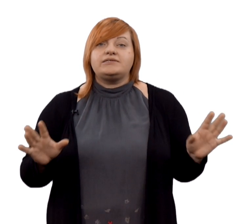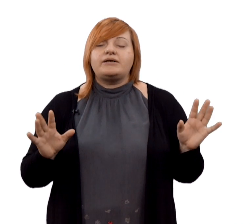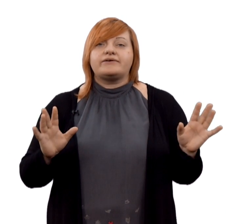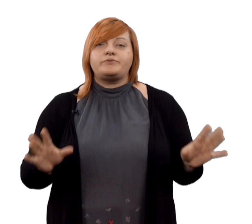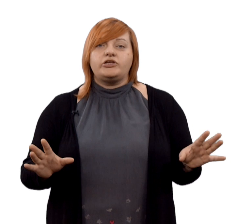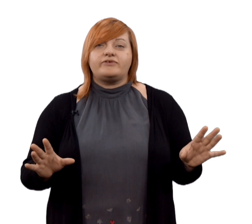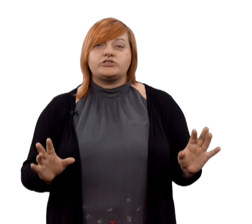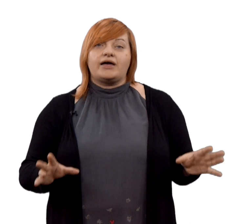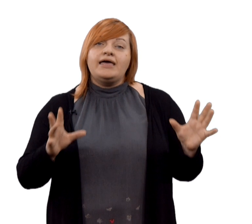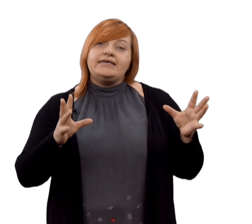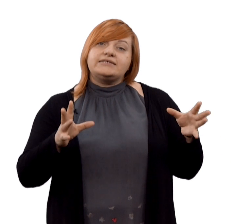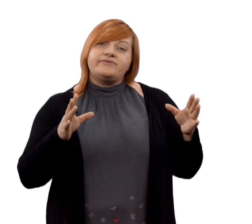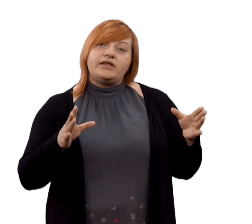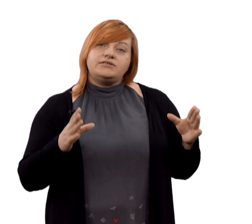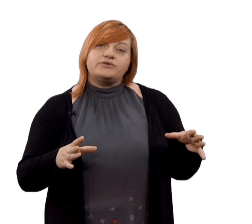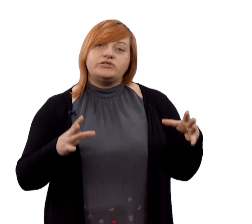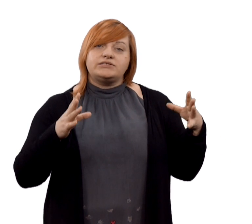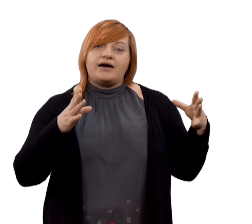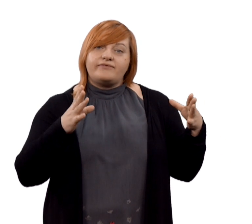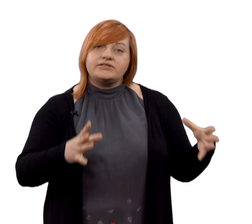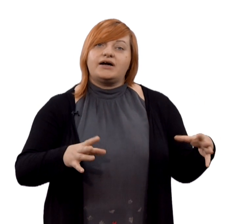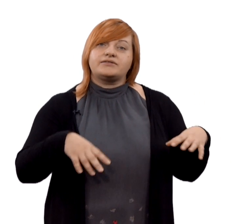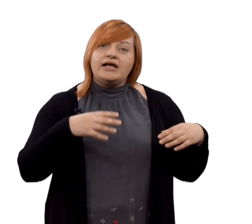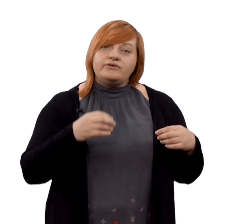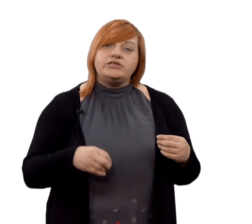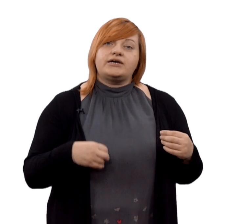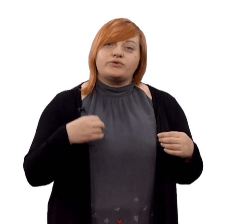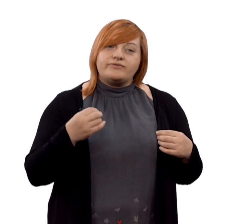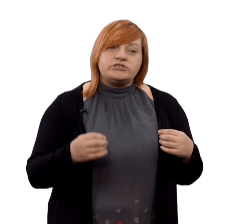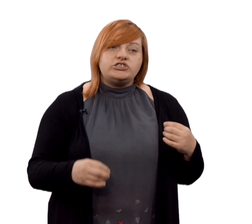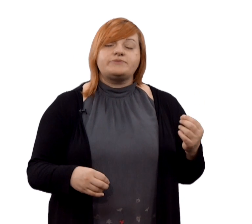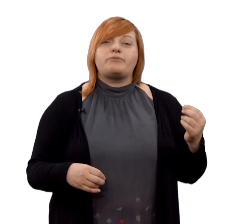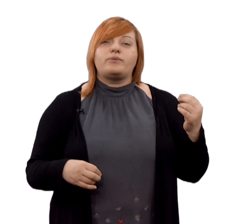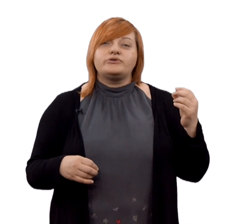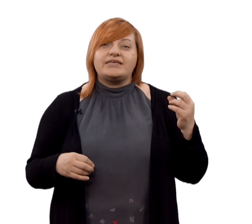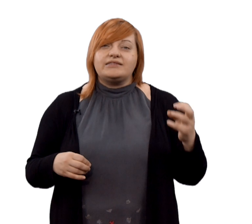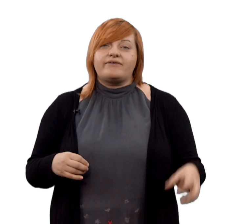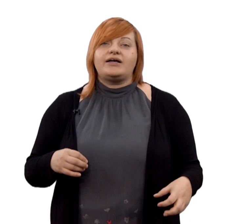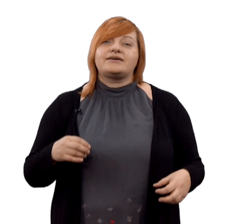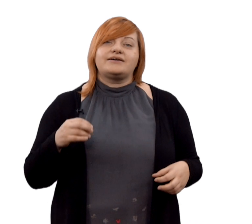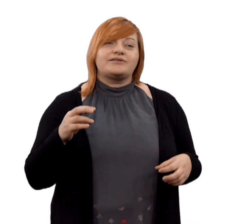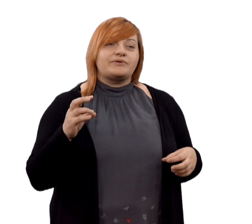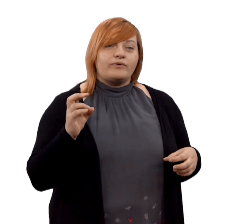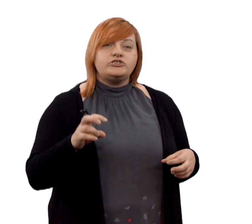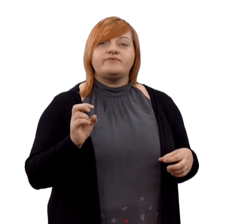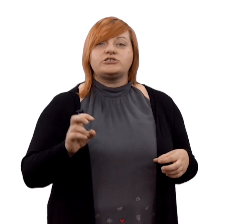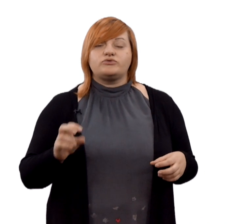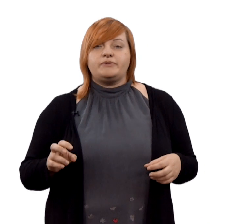тематика вообще не важна. Если вы ориентируетесь на авангард людей, которые вот сейчас попробуют, такие новаторы, которым очень важно успеть